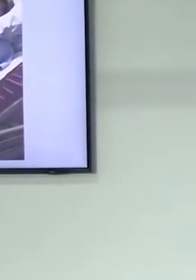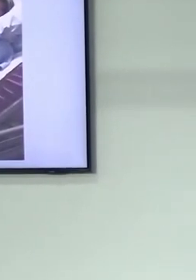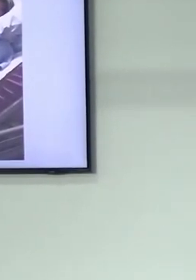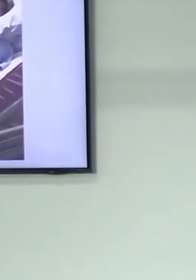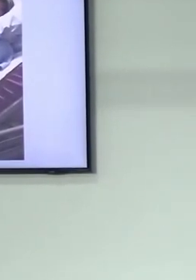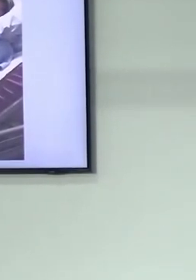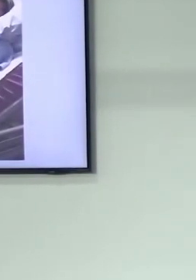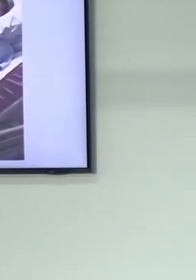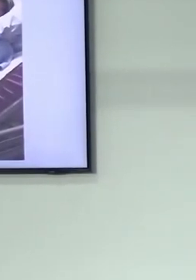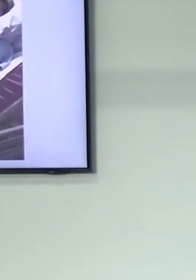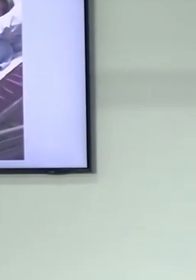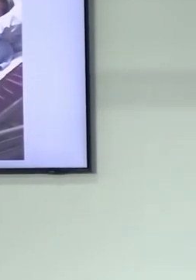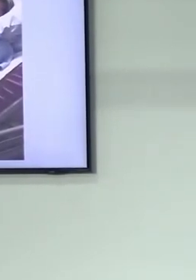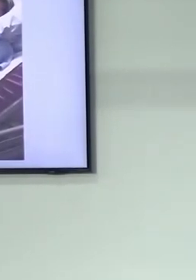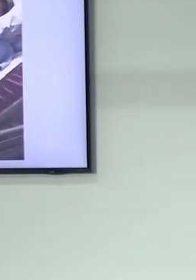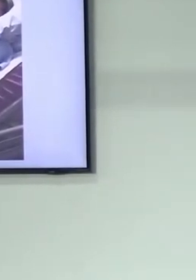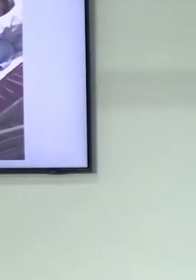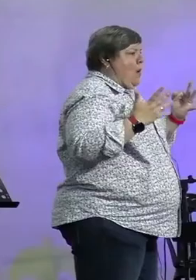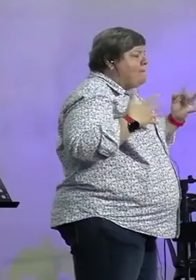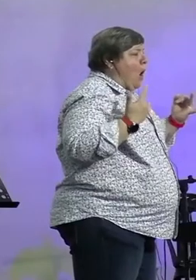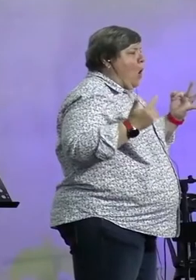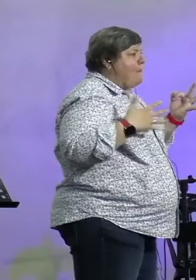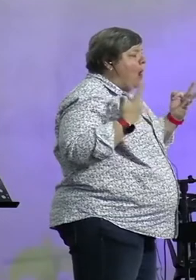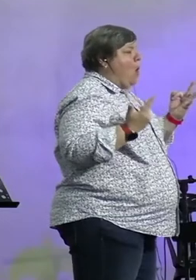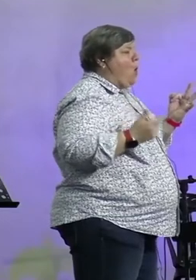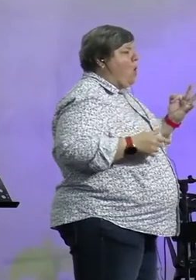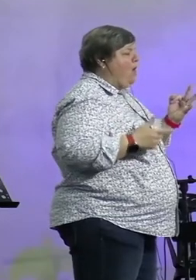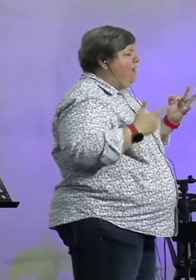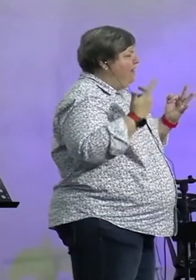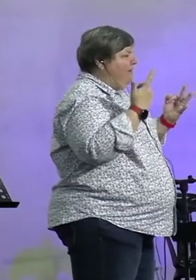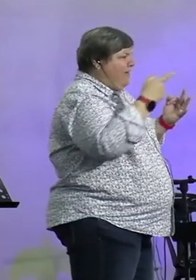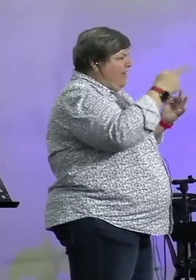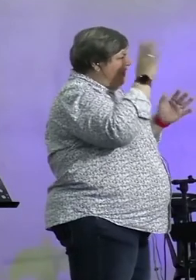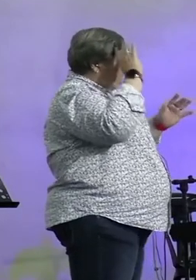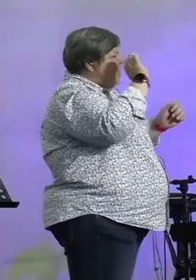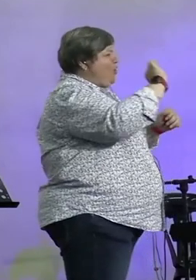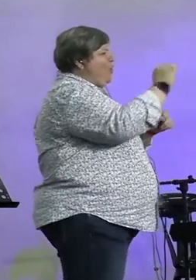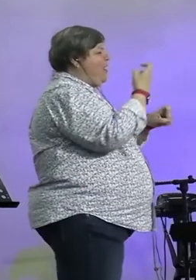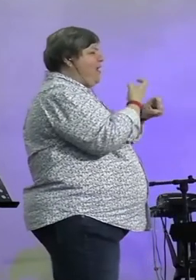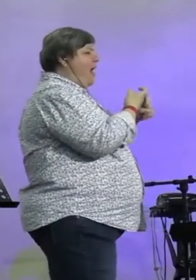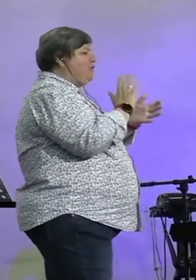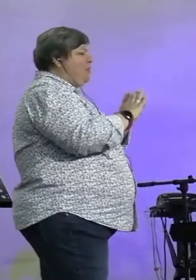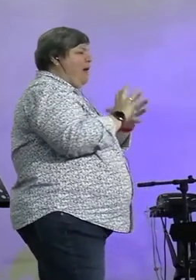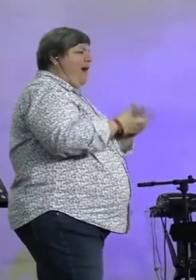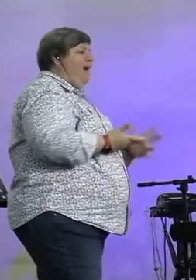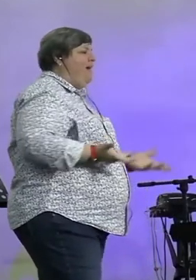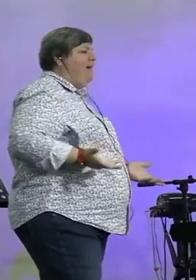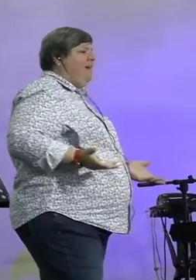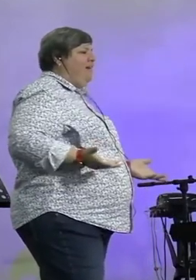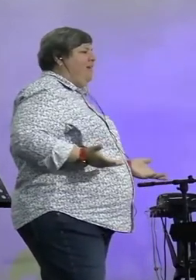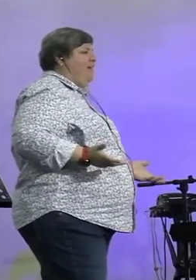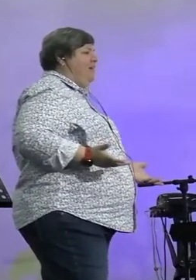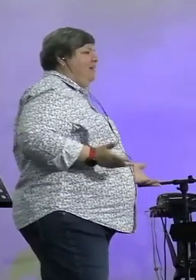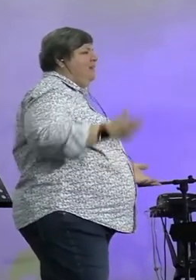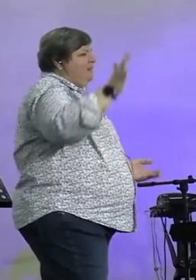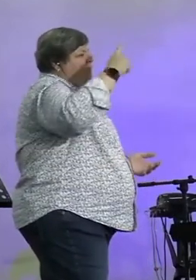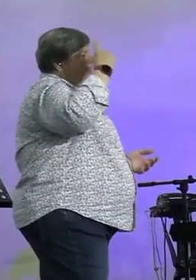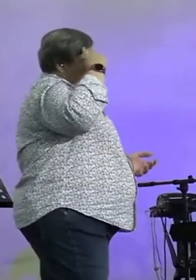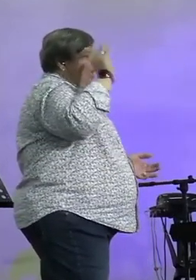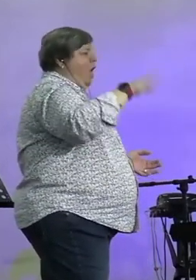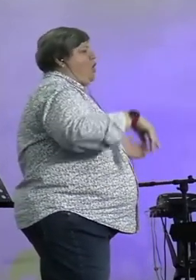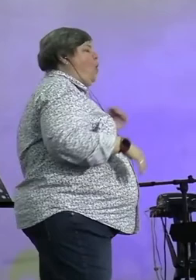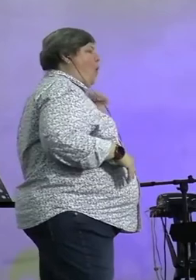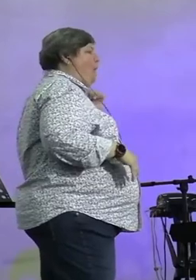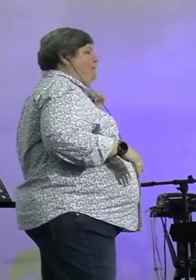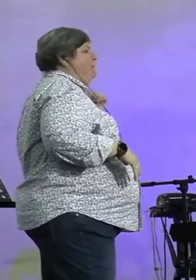van, van, van kansen. Jy weet nie van die kansen wat jy gehad het nie. Maar hier is die ding wat ek wil hee, ek wil jy moet nie dink aan Andrew, wat daar na die bed